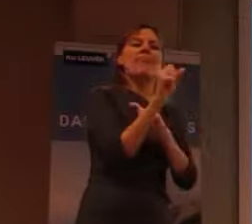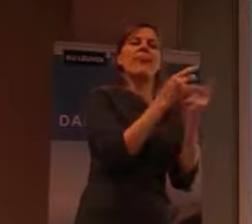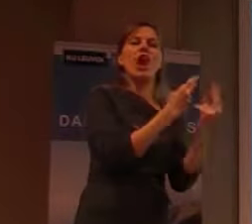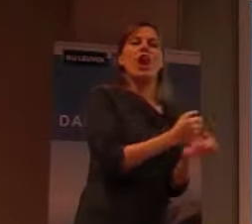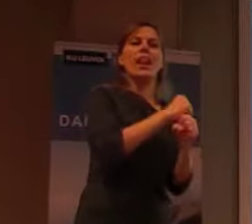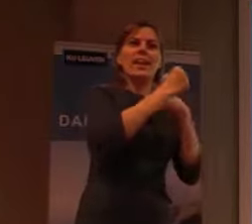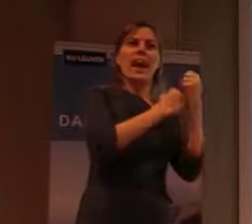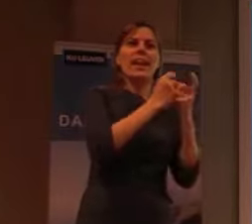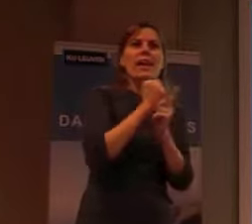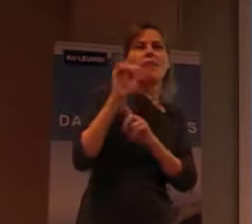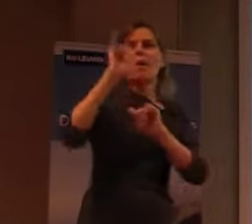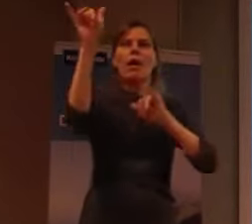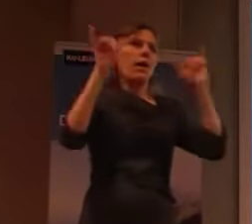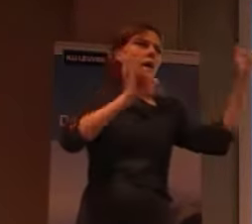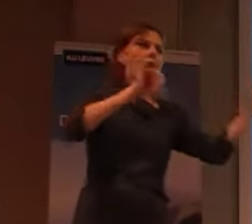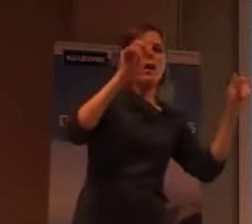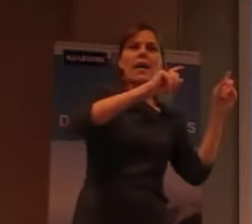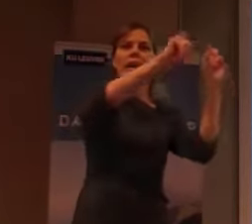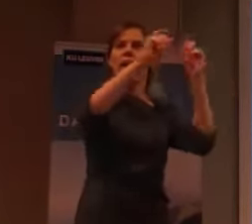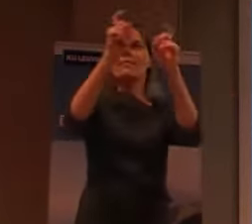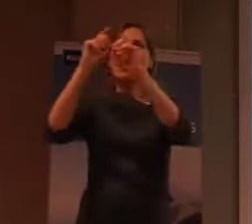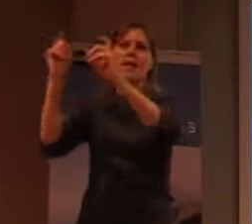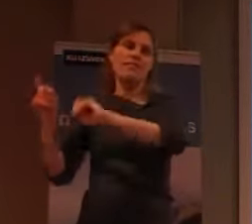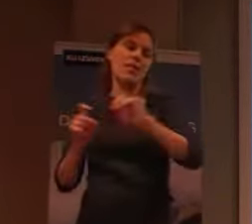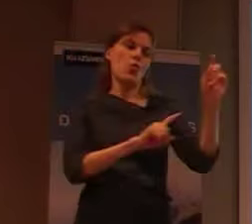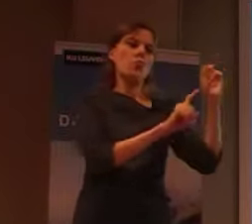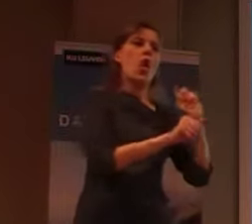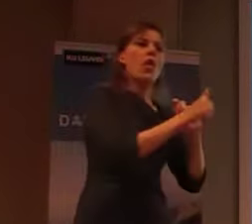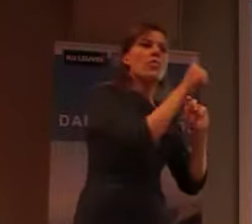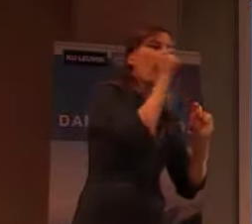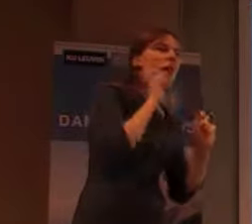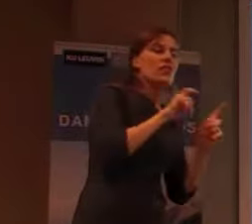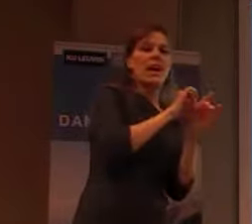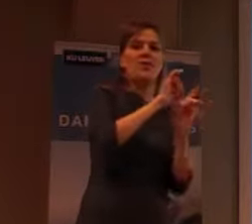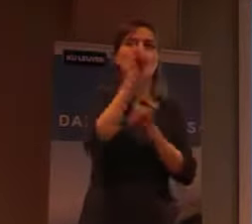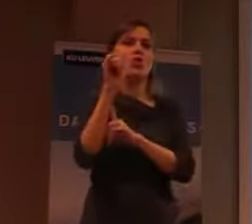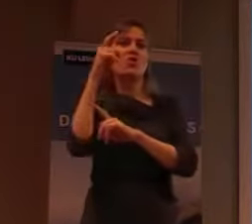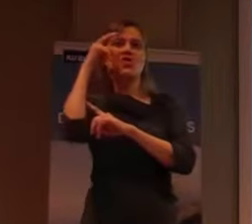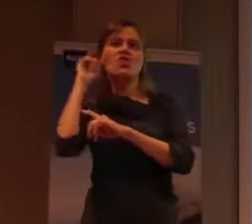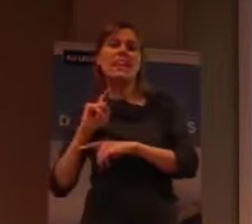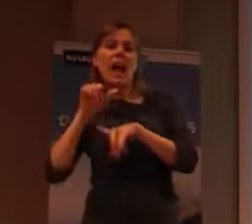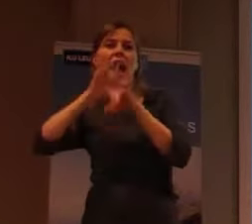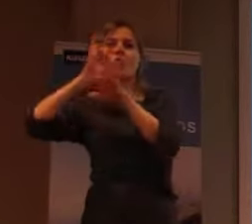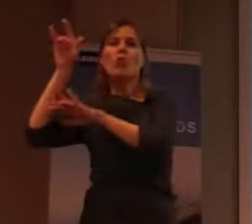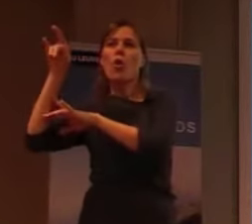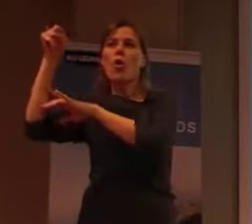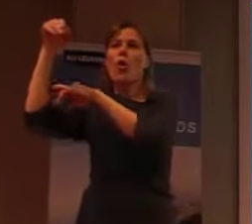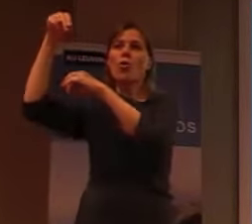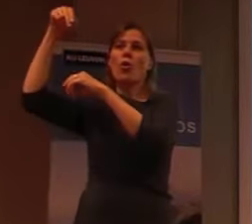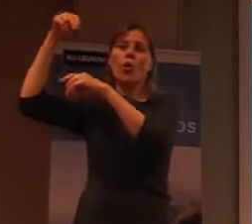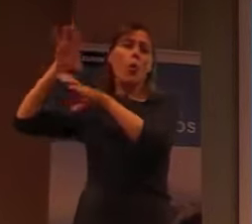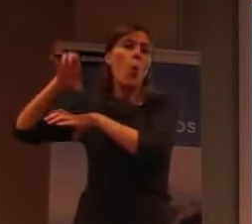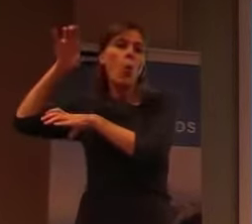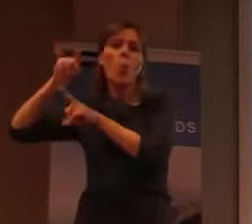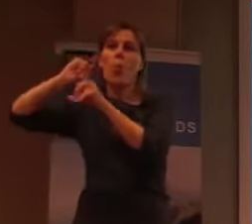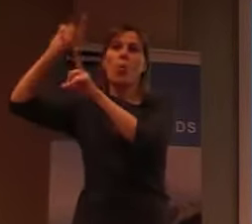heeft afgereisd. Gaande van Zuid-Afrika tot China, over Noord-Amerika tot de Democratische Republiek Congo. Hij